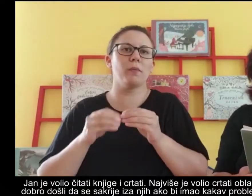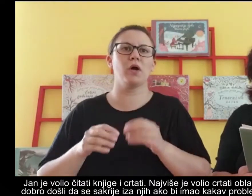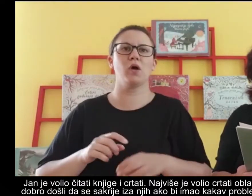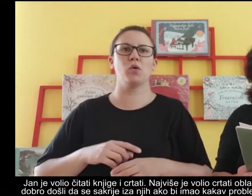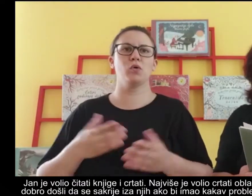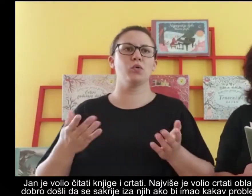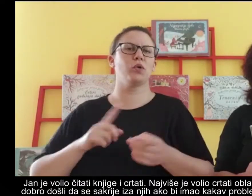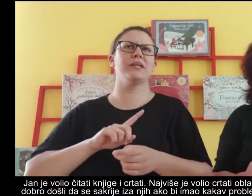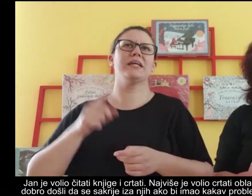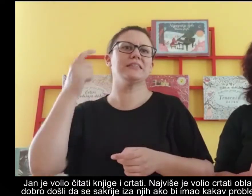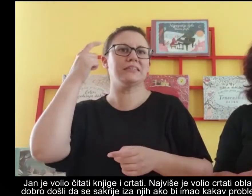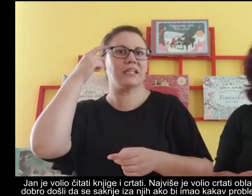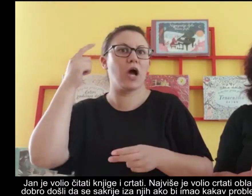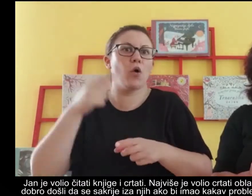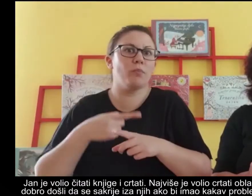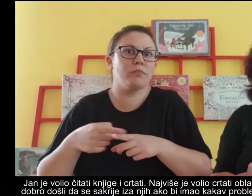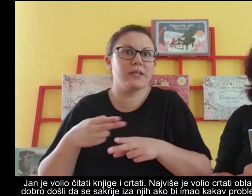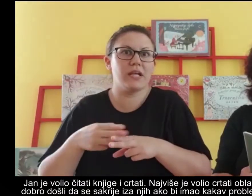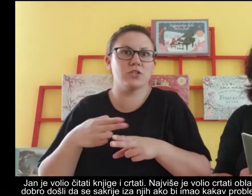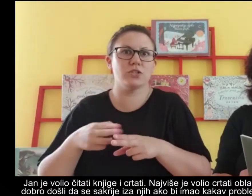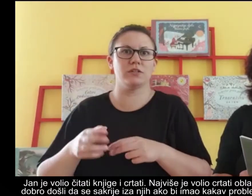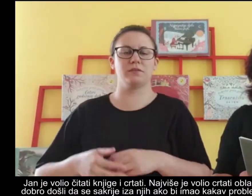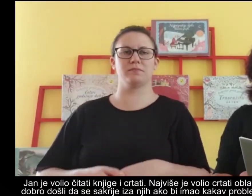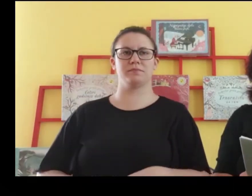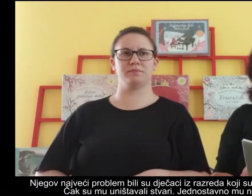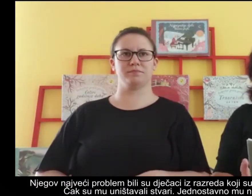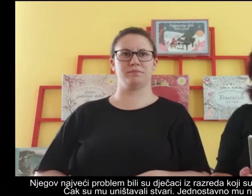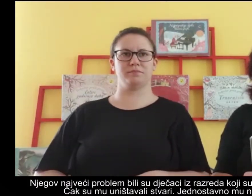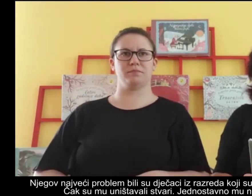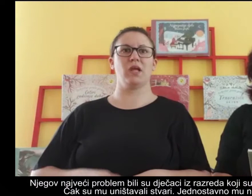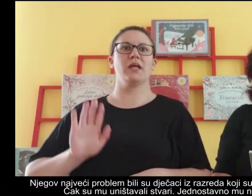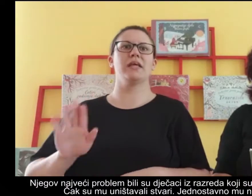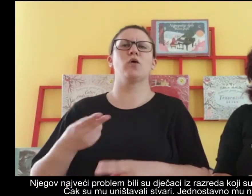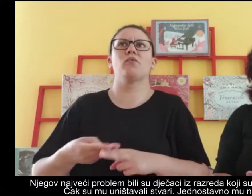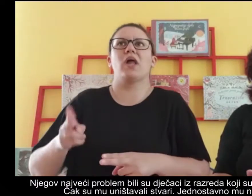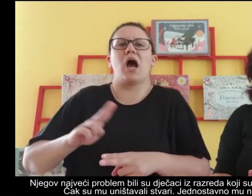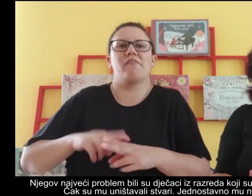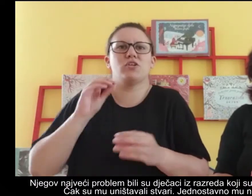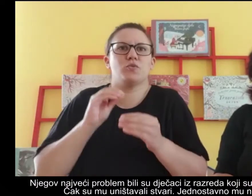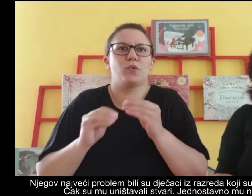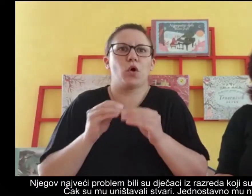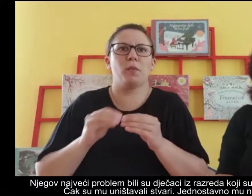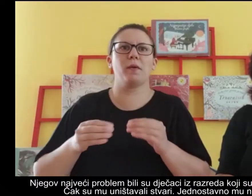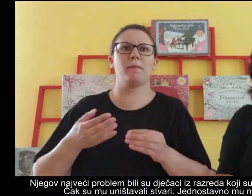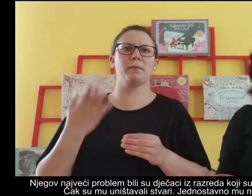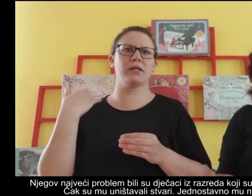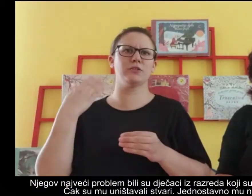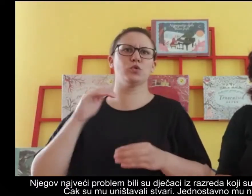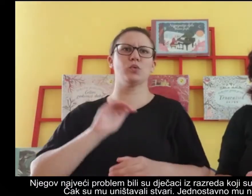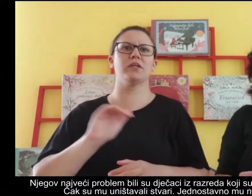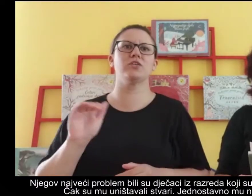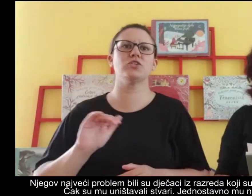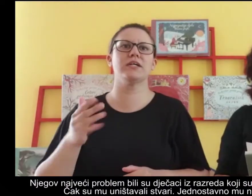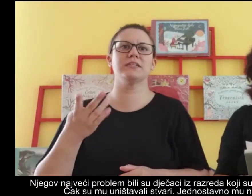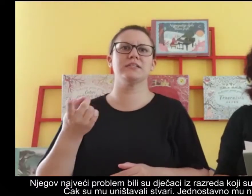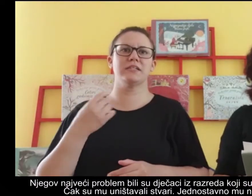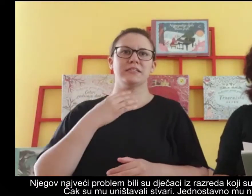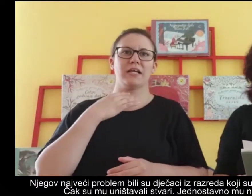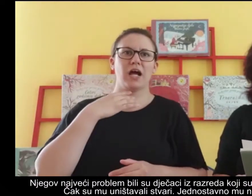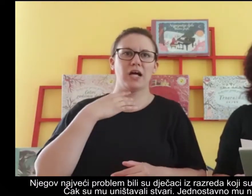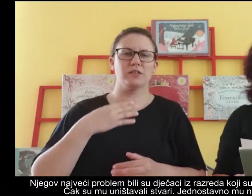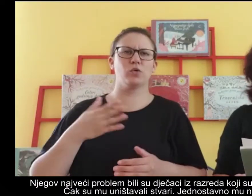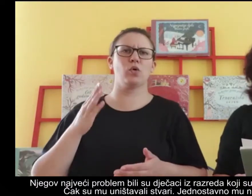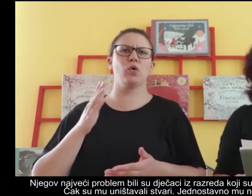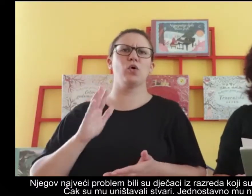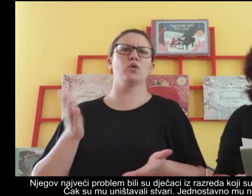problem koji nije znao riješiti. Njegov najveći problem bili su dječaci iz razreda